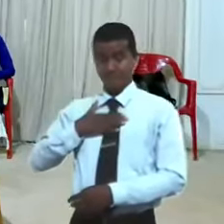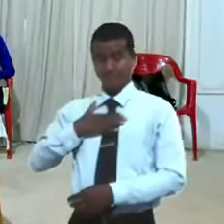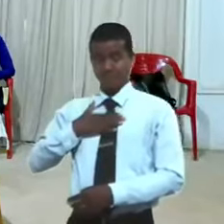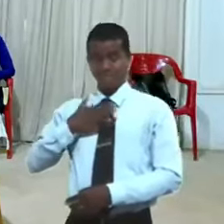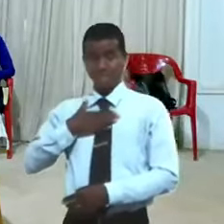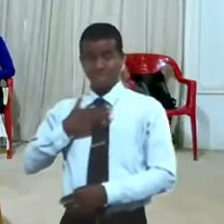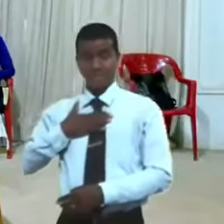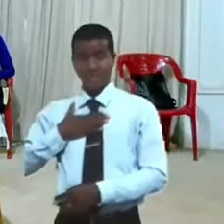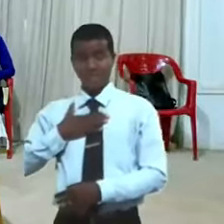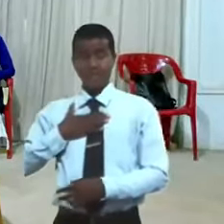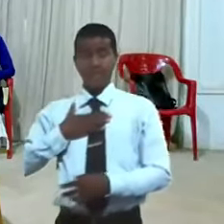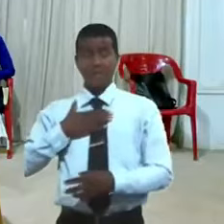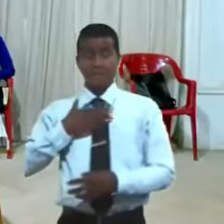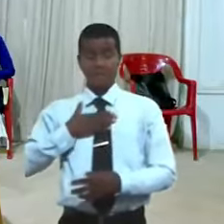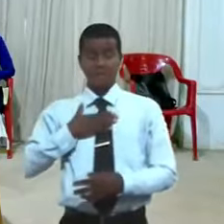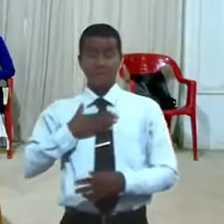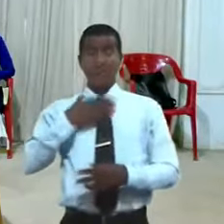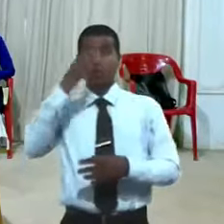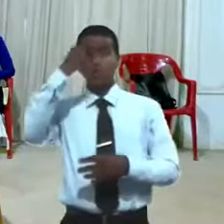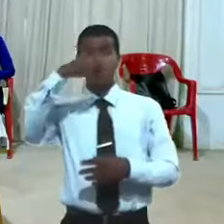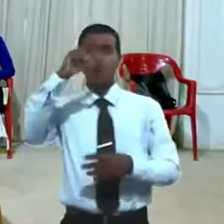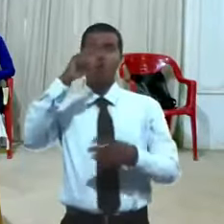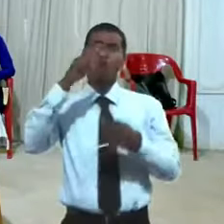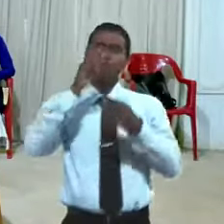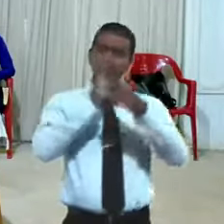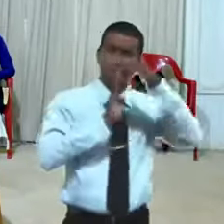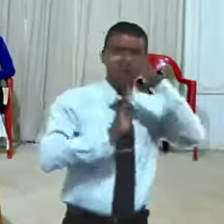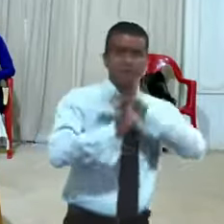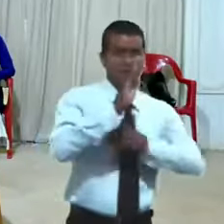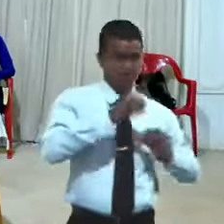si mi pueblo quebrantare su corazón